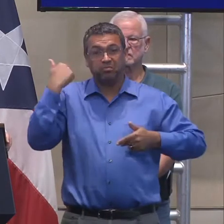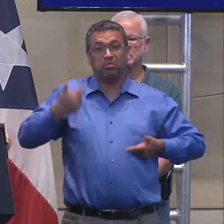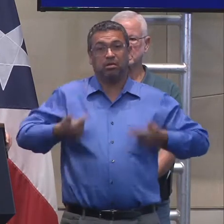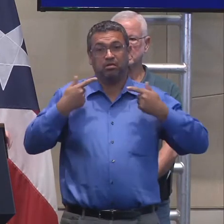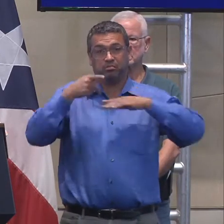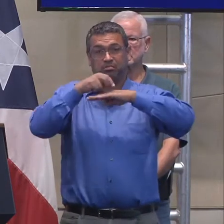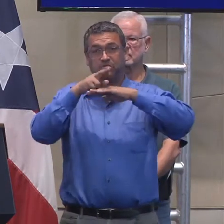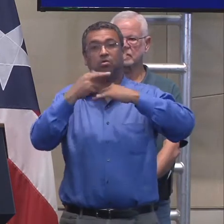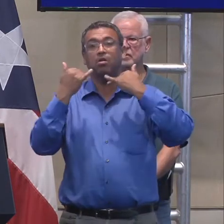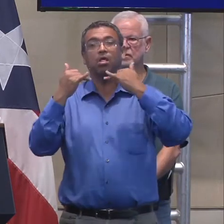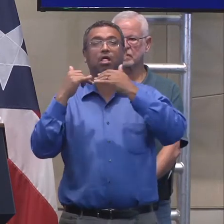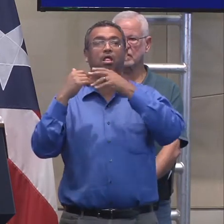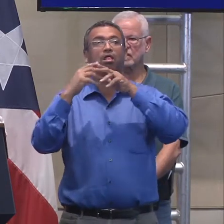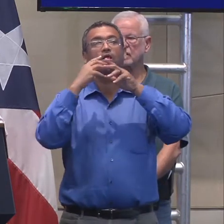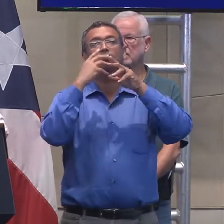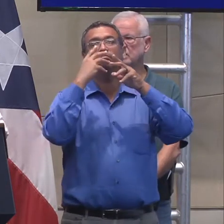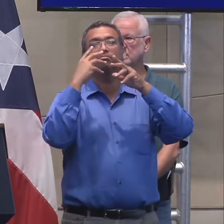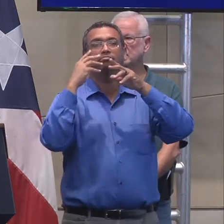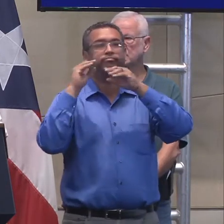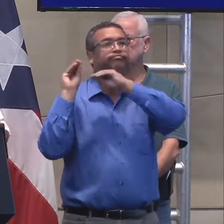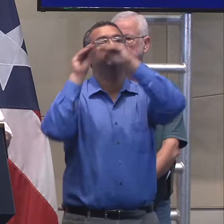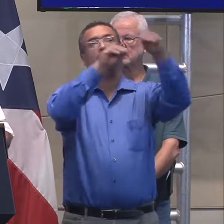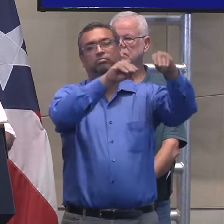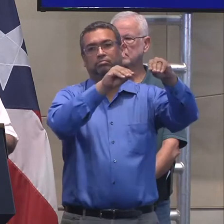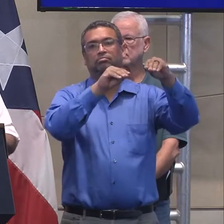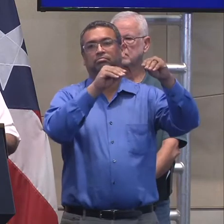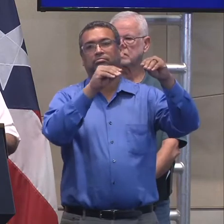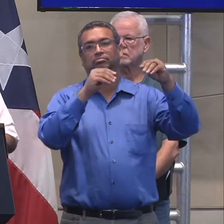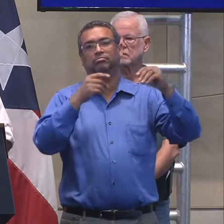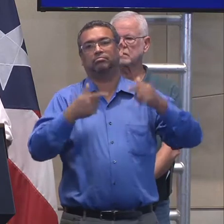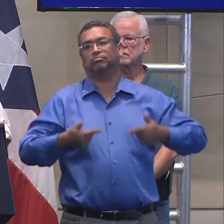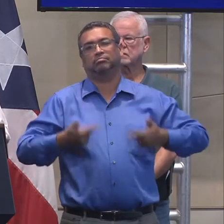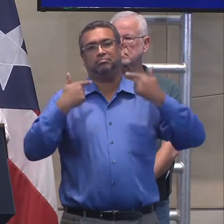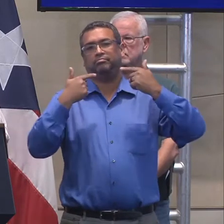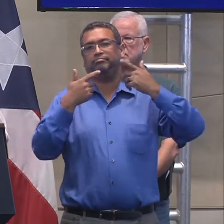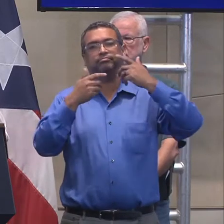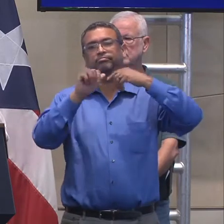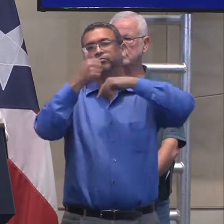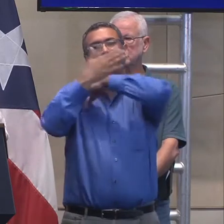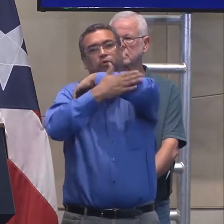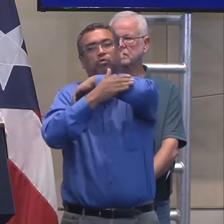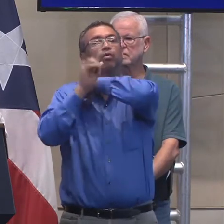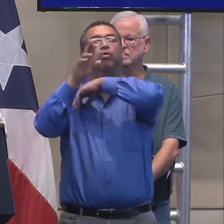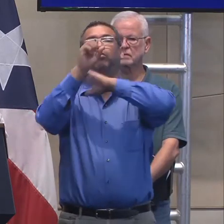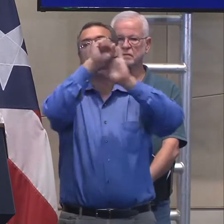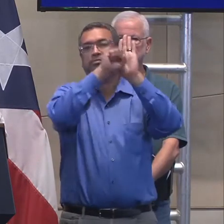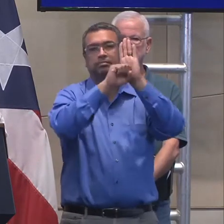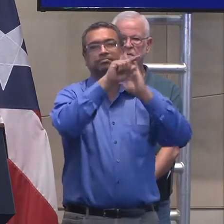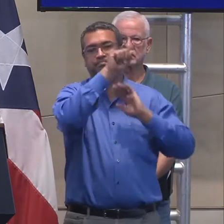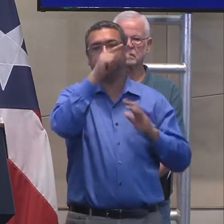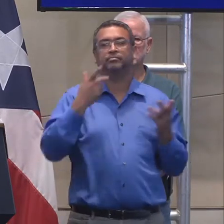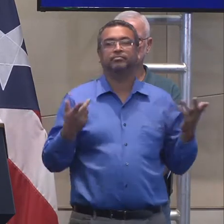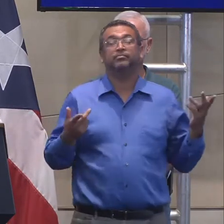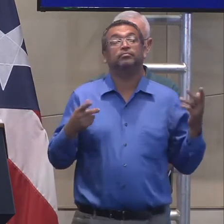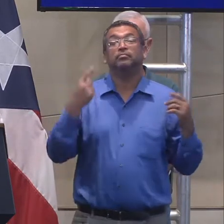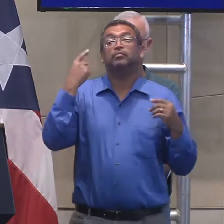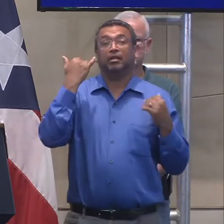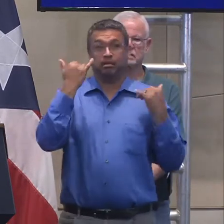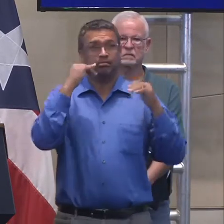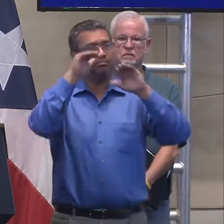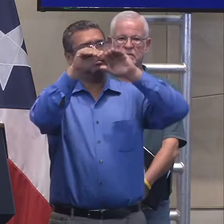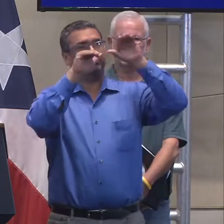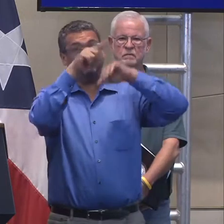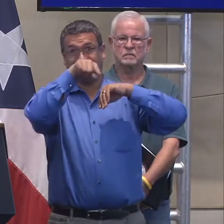donando, que también hagan llamado a sus congresistas allá